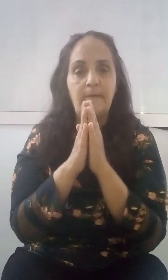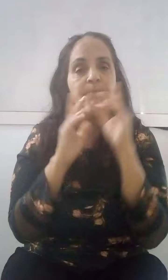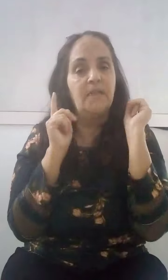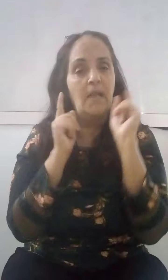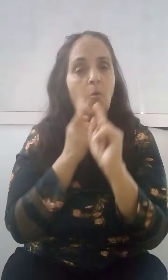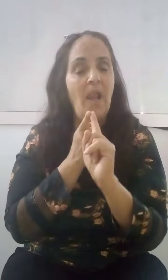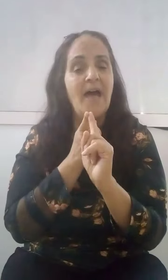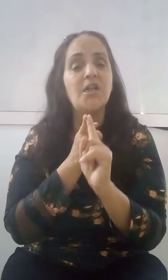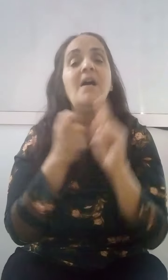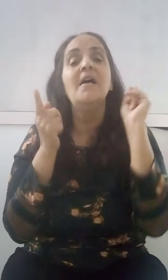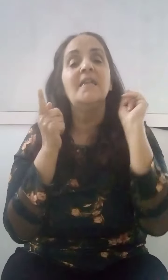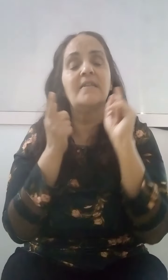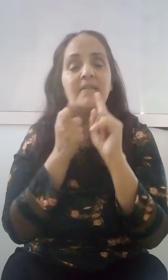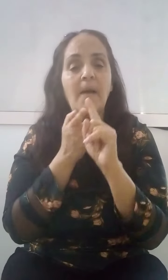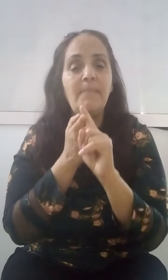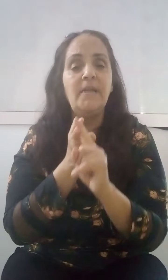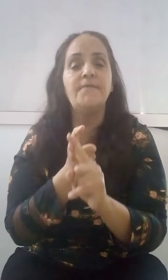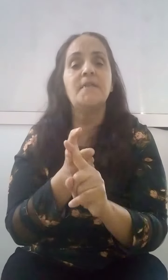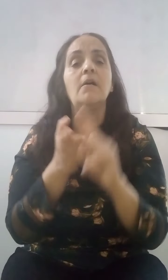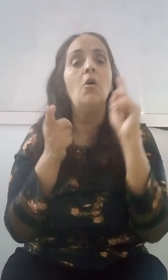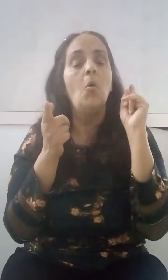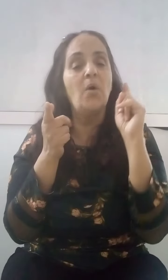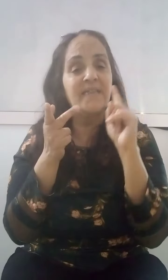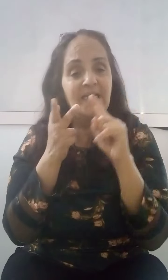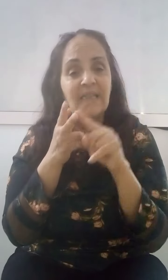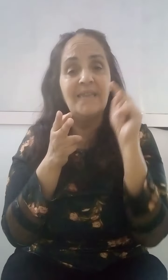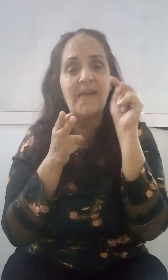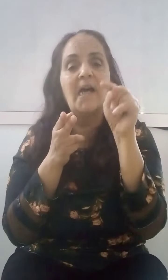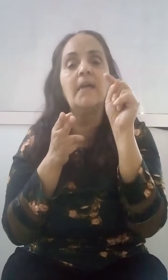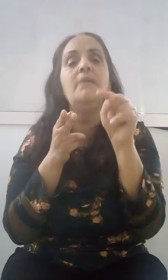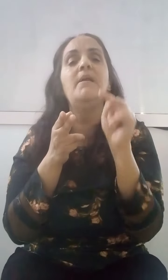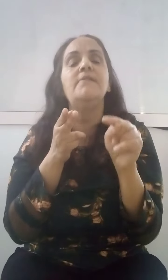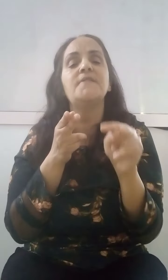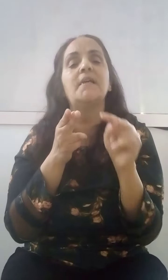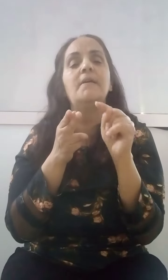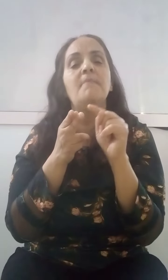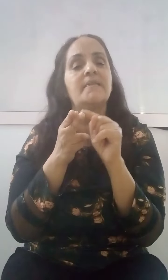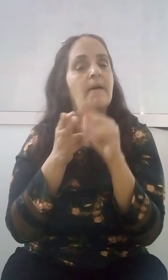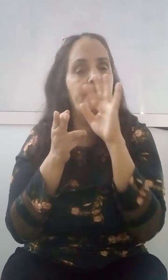هو نوع تتقلب على مرحبك وإنها تقيم على المرحبك سنعرف